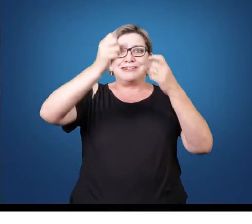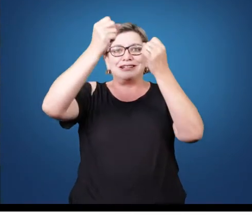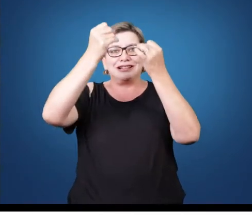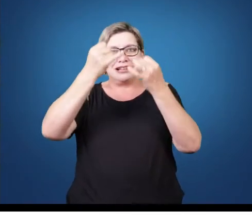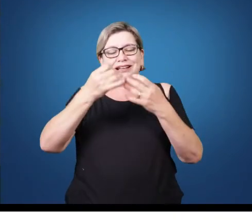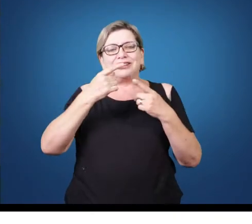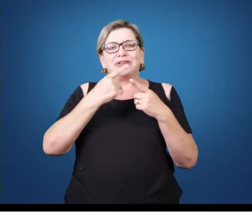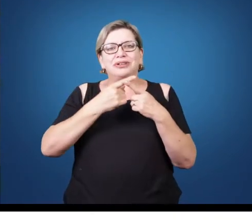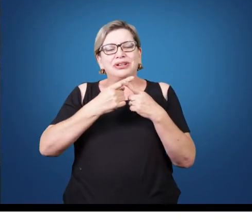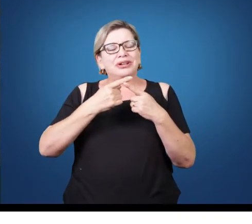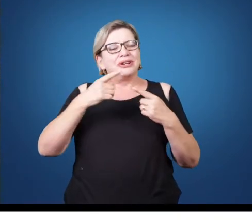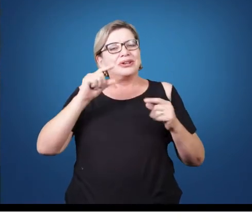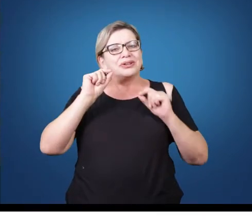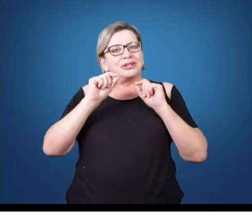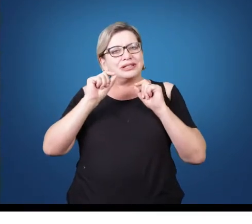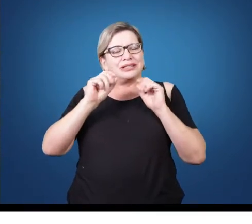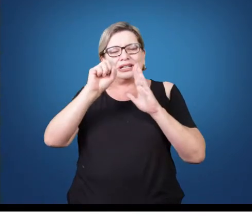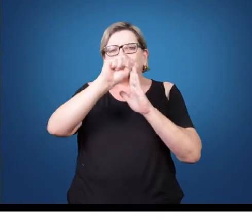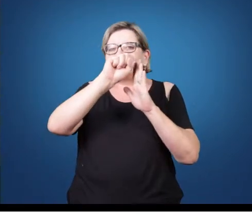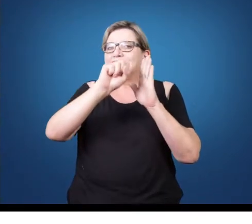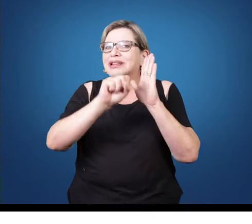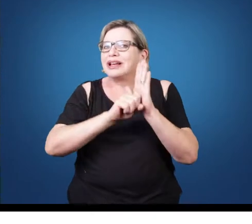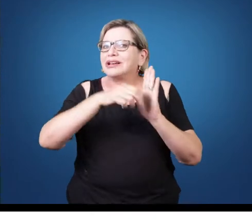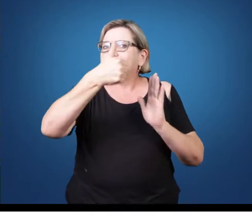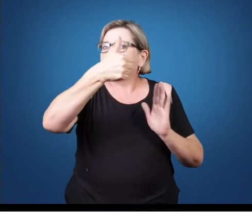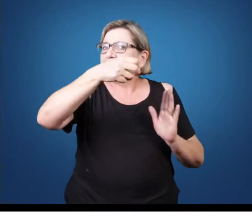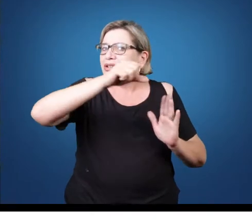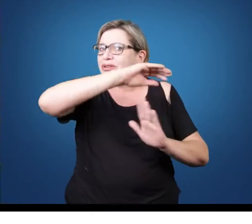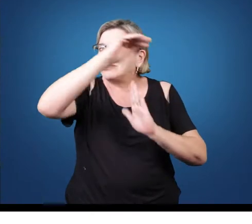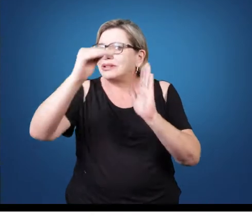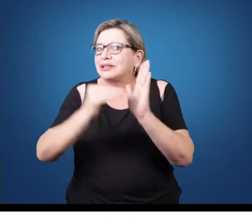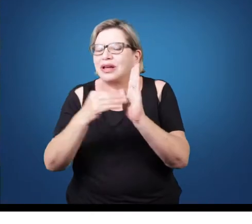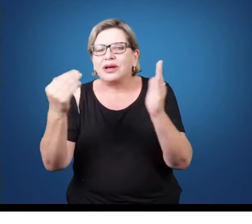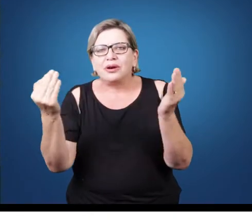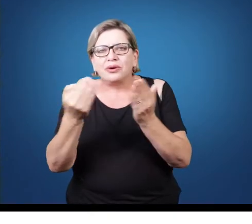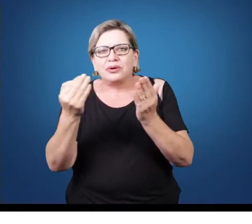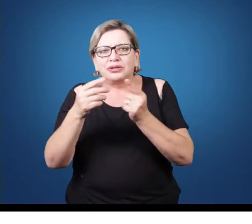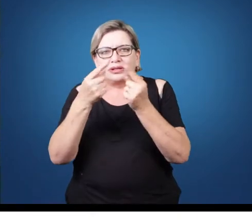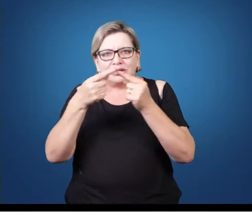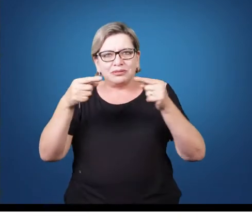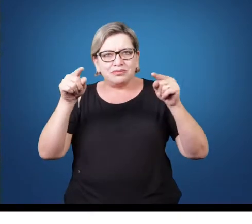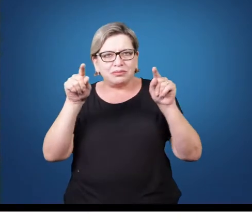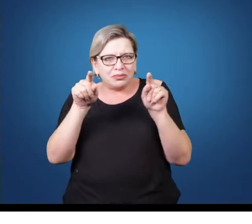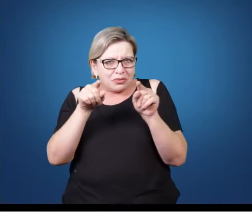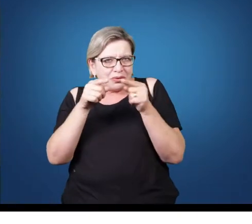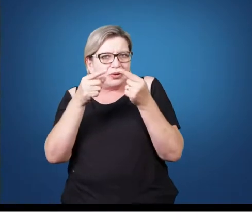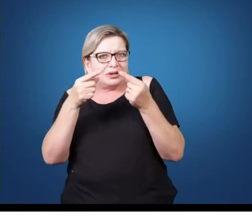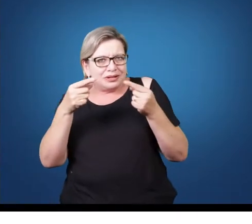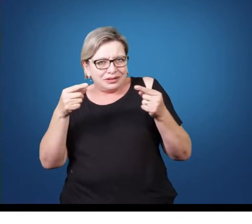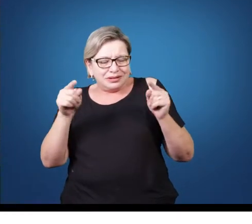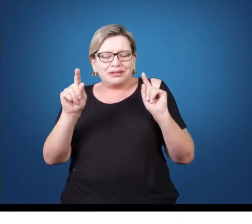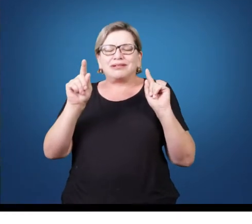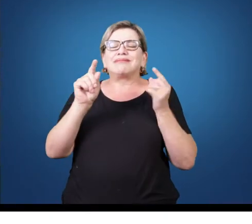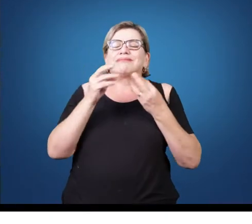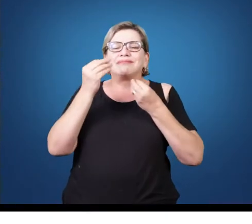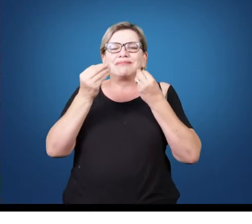é produzido do final do século XIX e até os dias de hoje, em termos de música especulativa, não de música comercial,